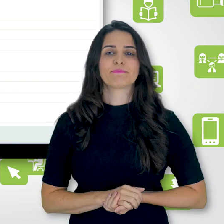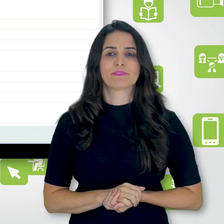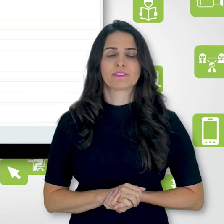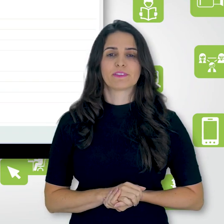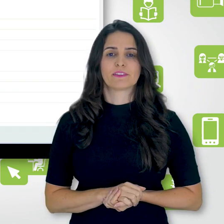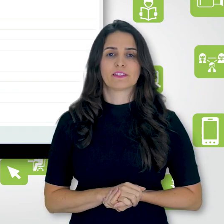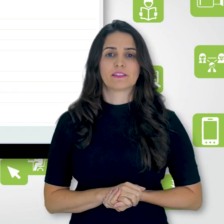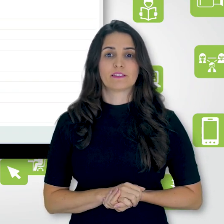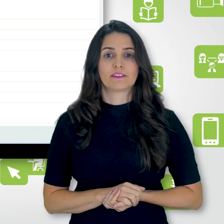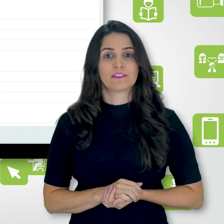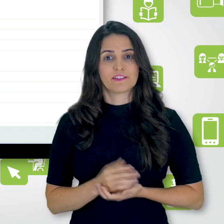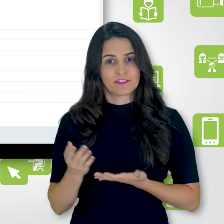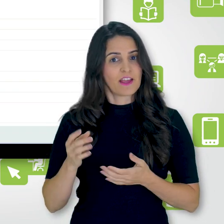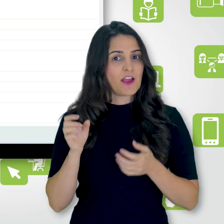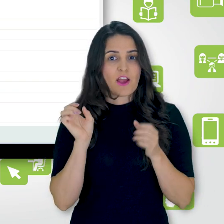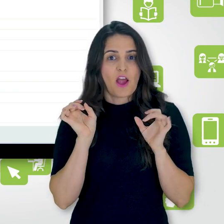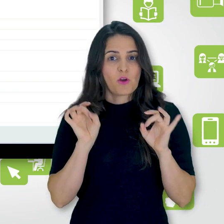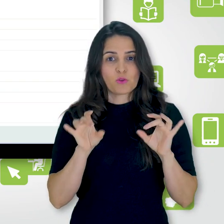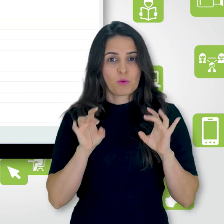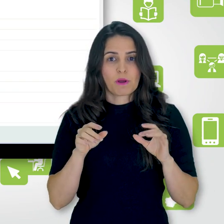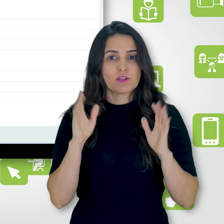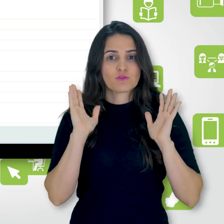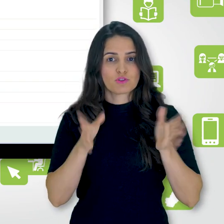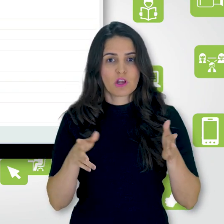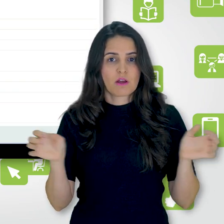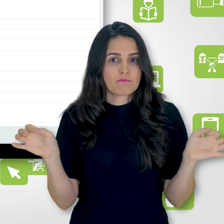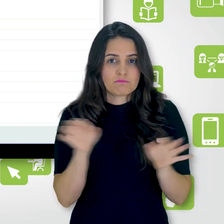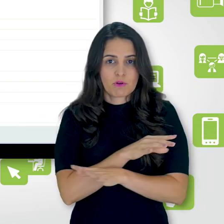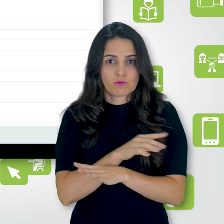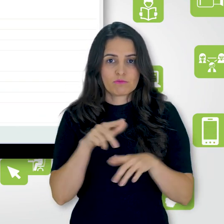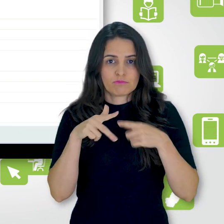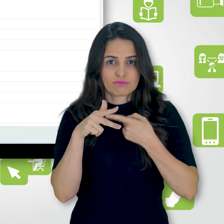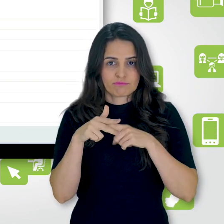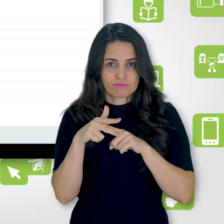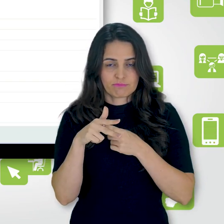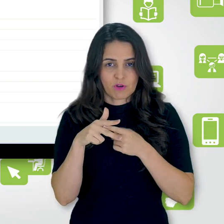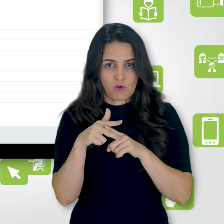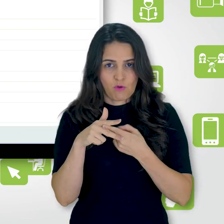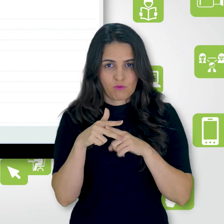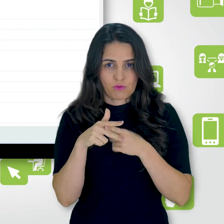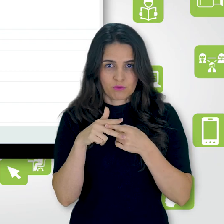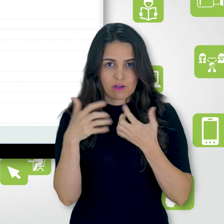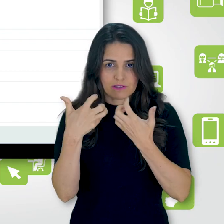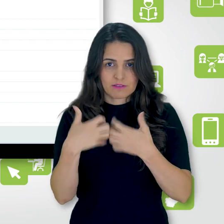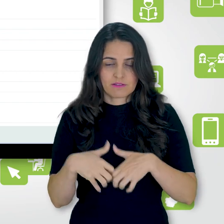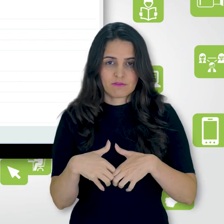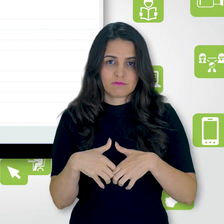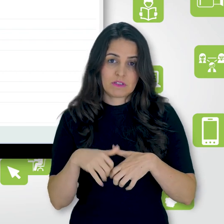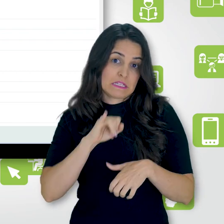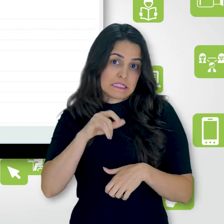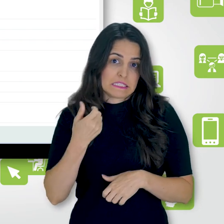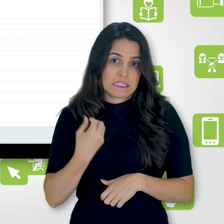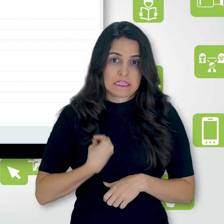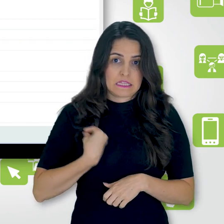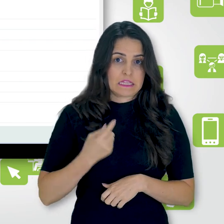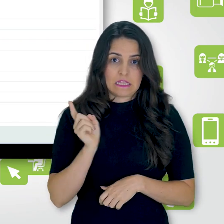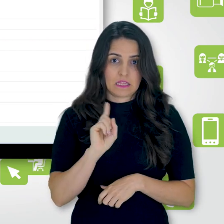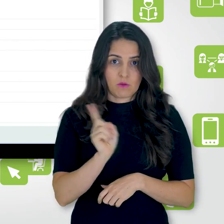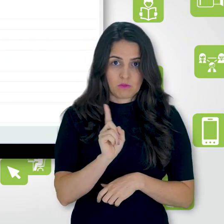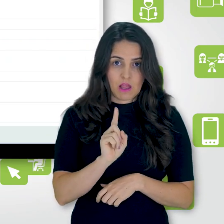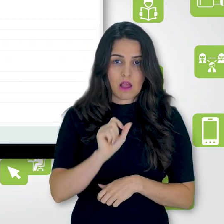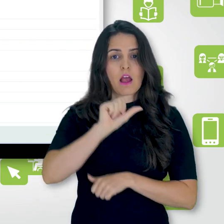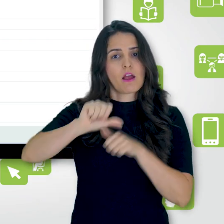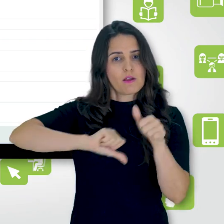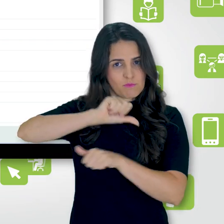eu disse, aqui no IFES já está automaticamente habilitado. Se não estiver, se tiver não, você muda para o sim,